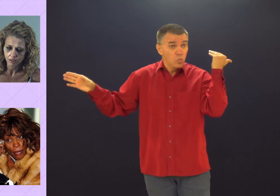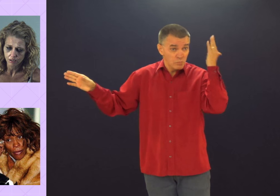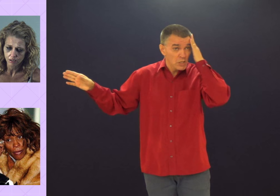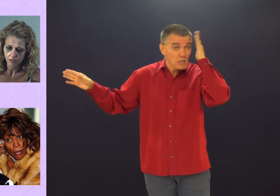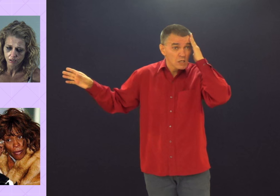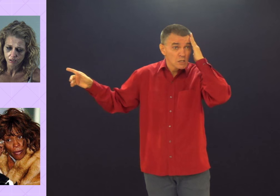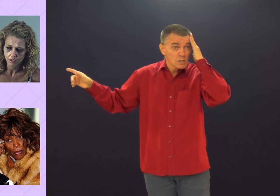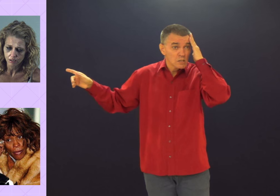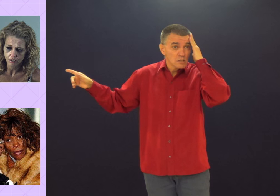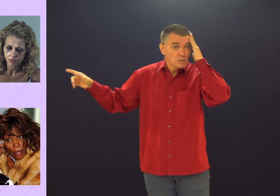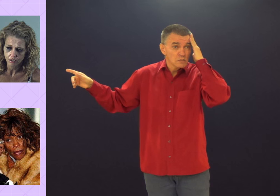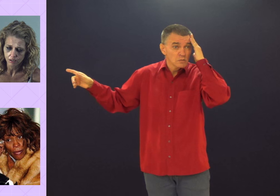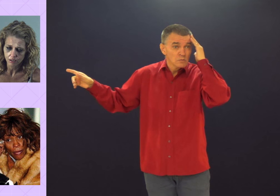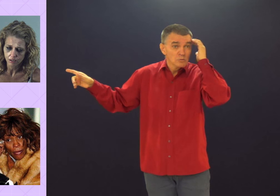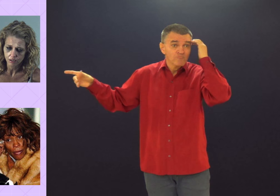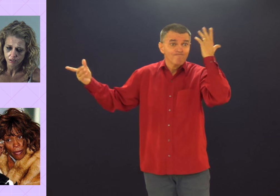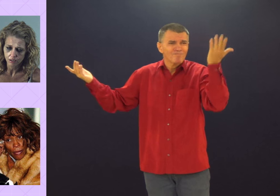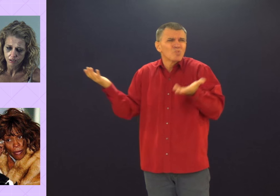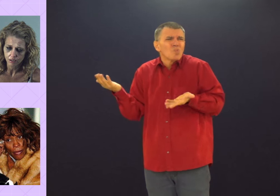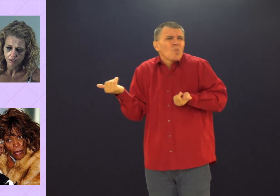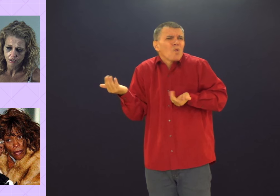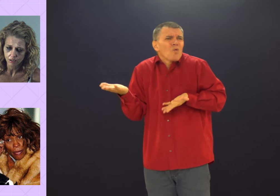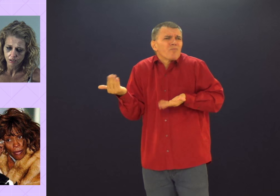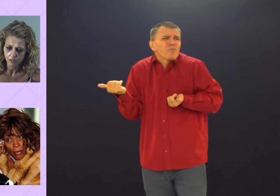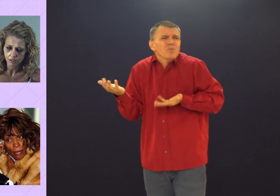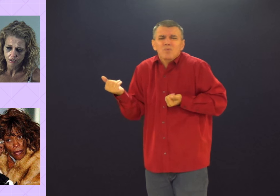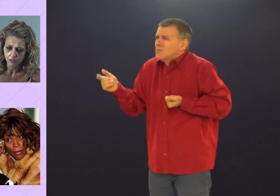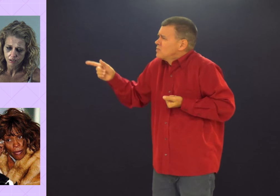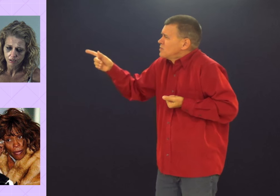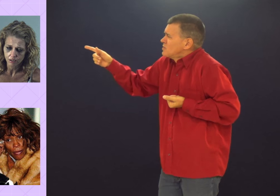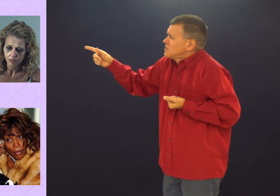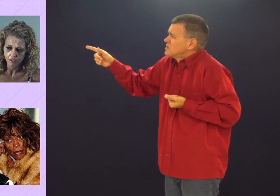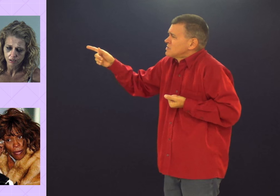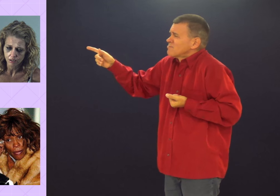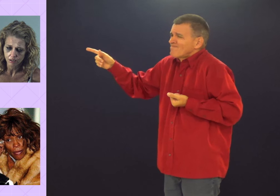Ela morreu. Você sabia? Ela morreu. Morreu jovem.